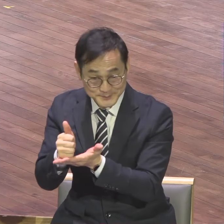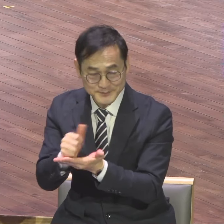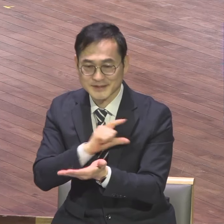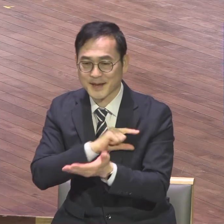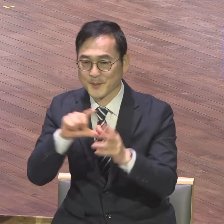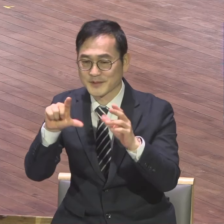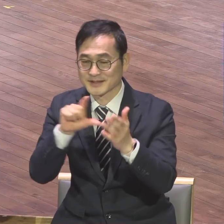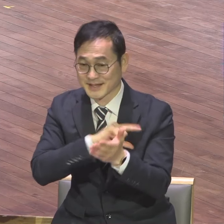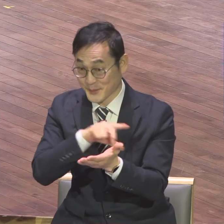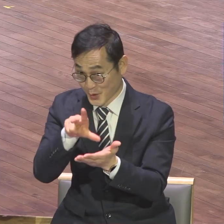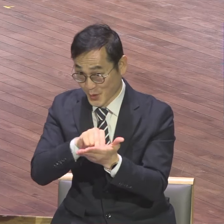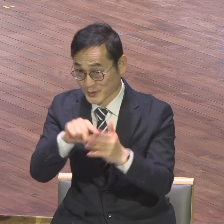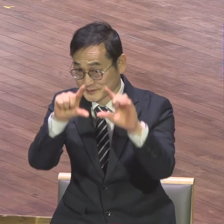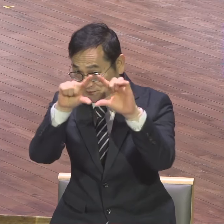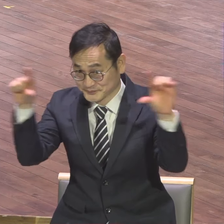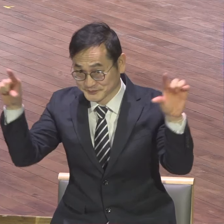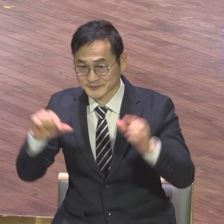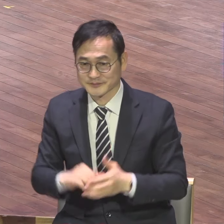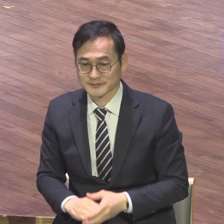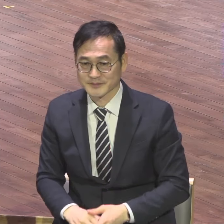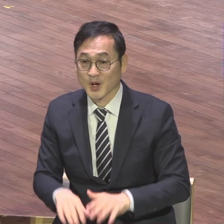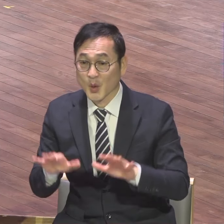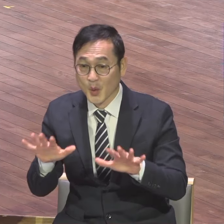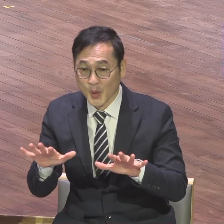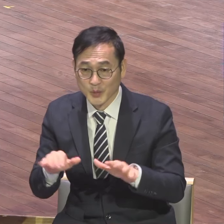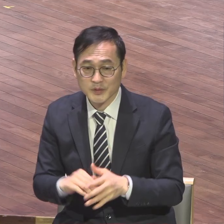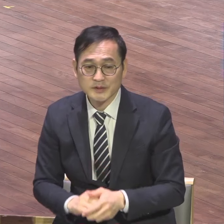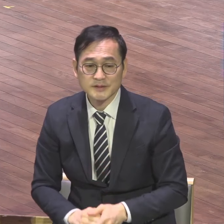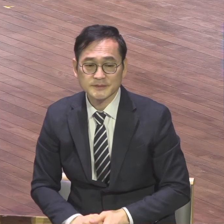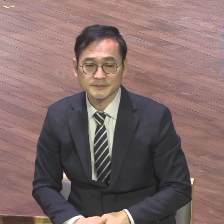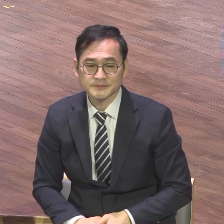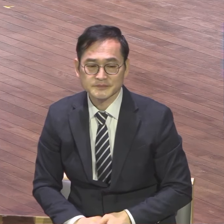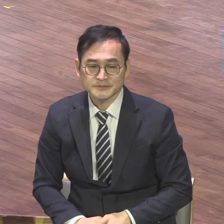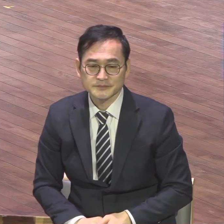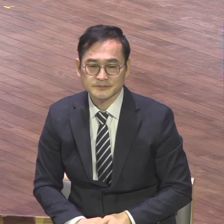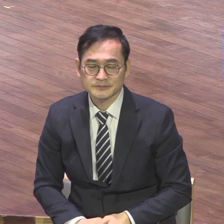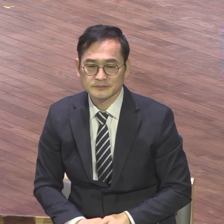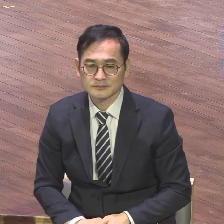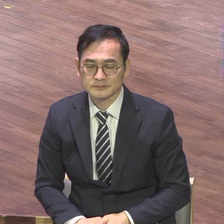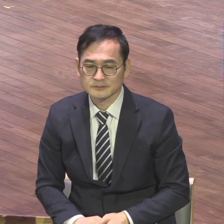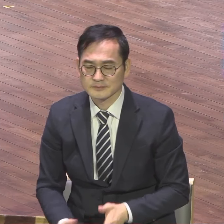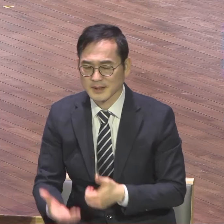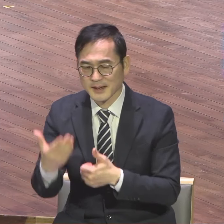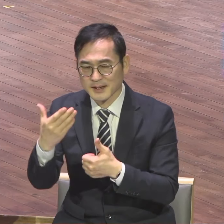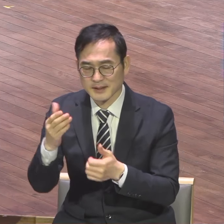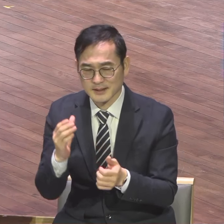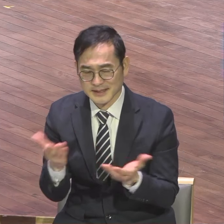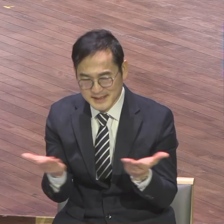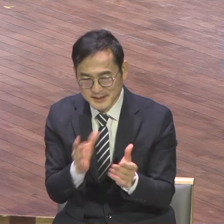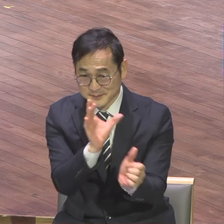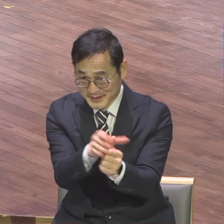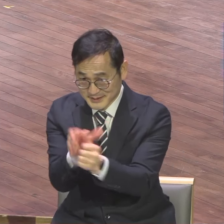2024년 청지기가 발표돼서 그 직분별 명단을 기록한 책자를